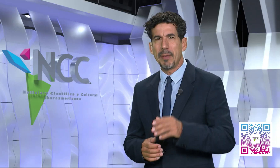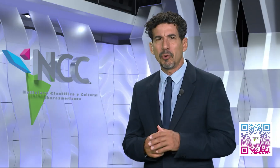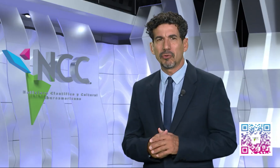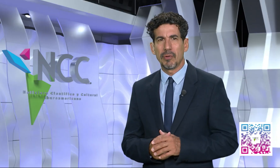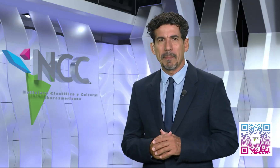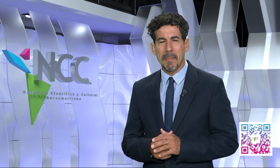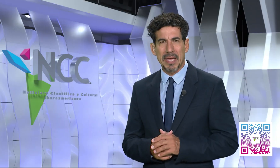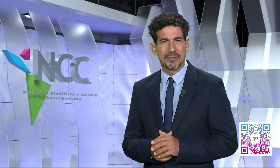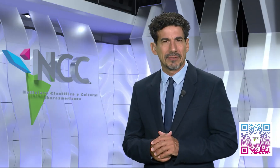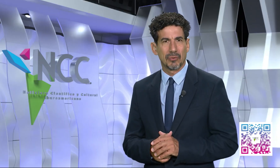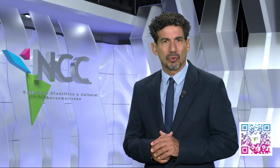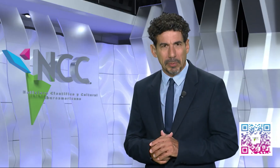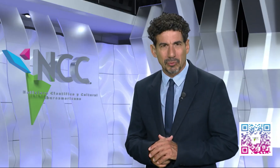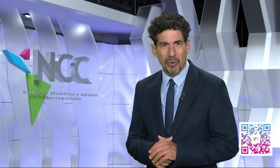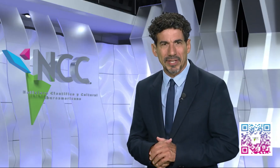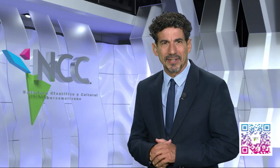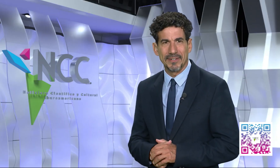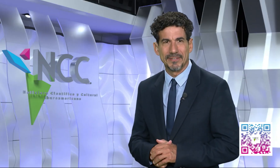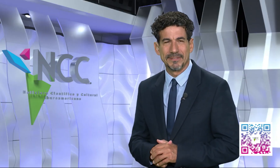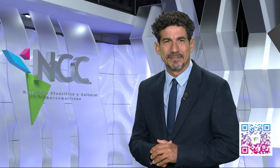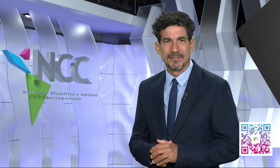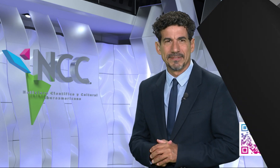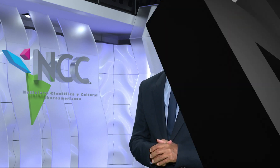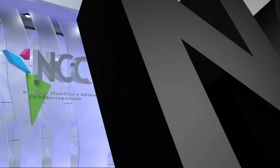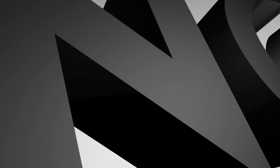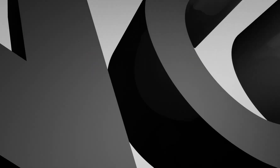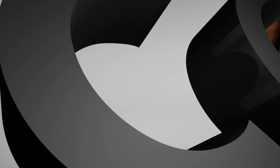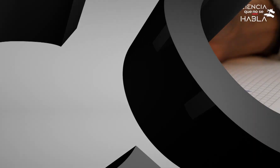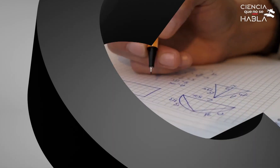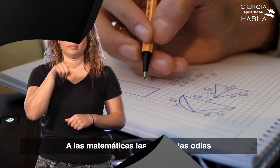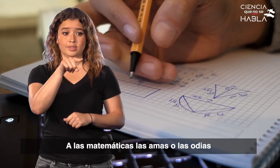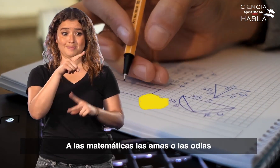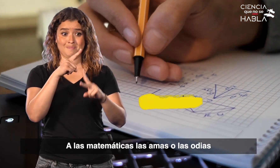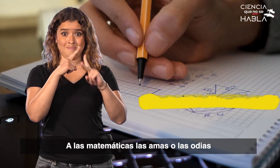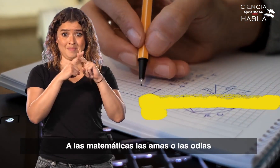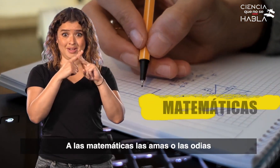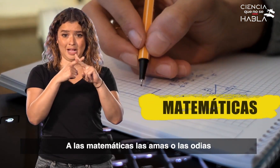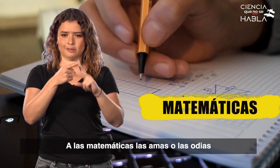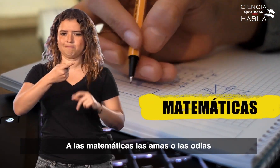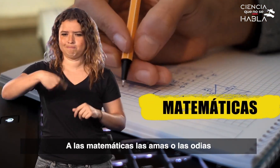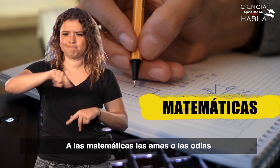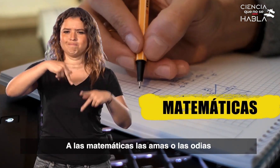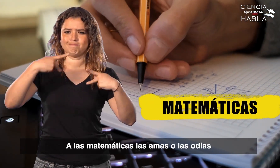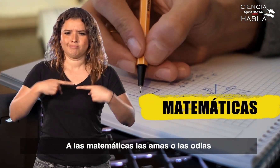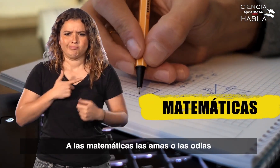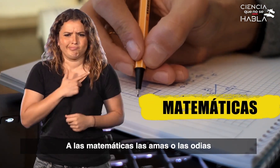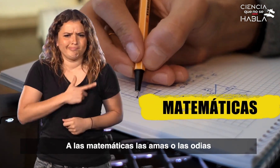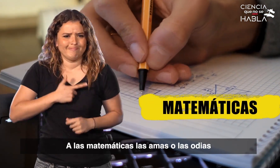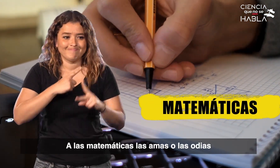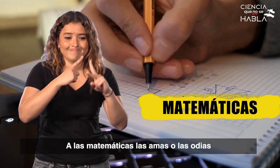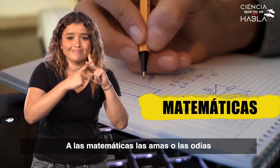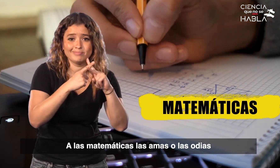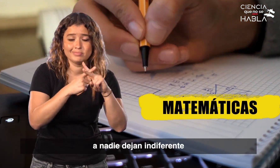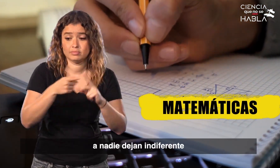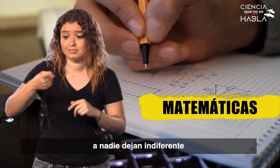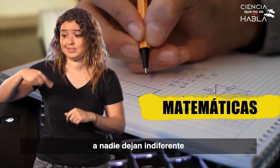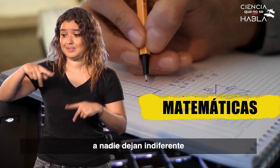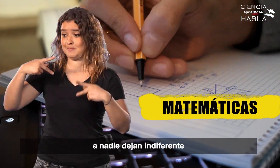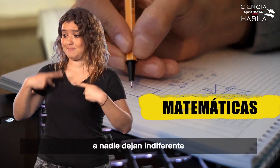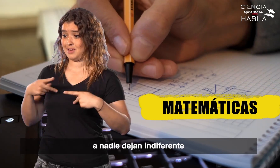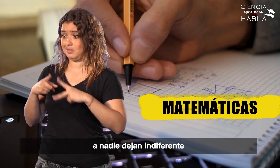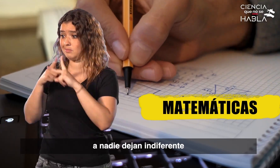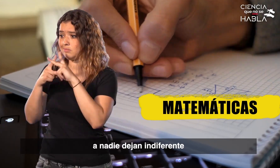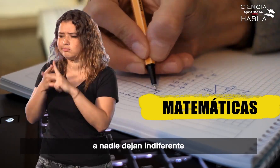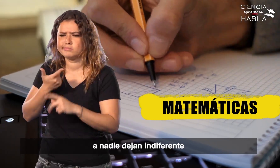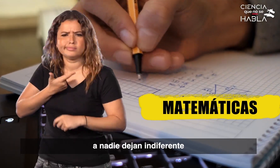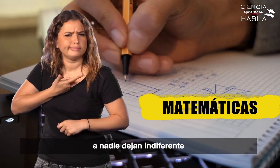Exploremos más sobre su origen. A las matemáticas las amas o las odias, a nadie